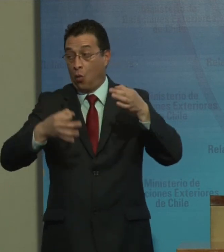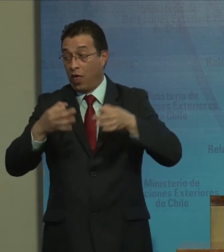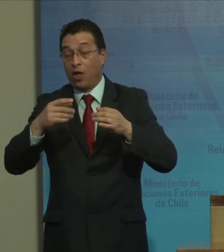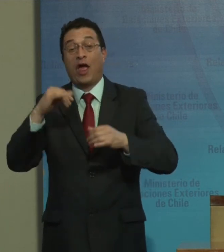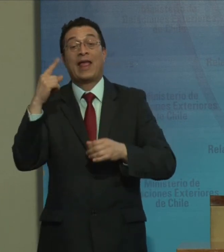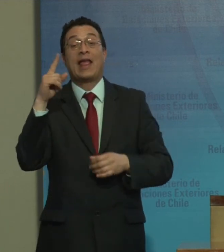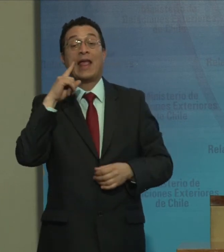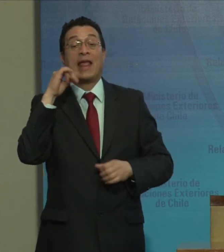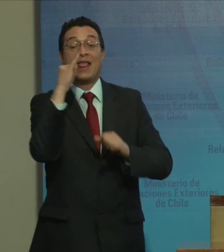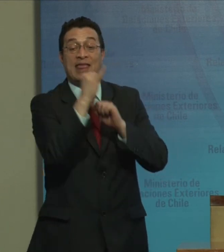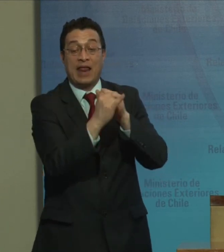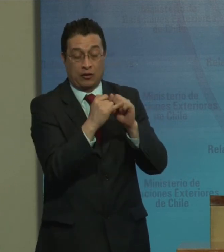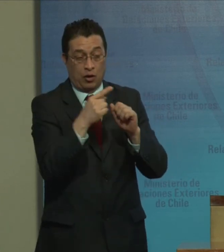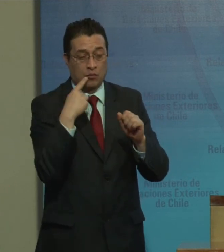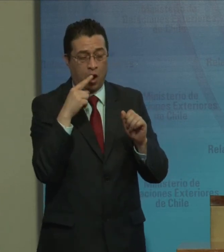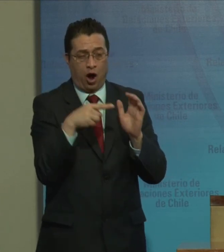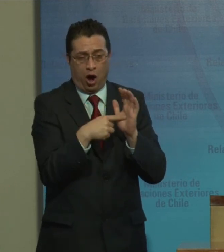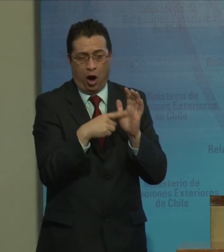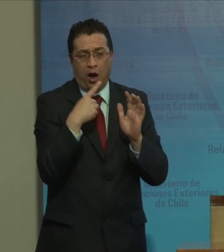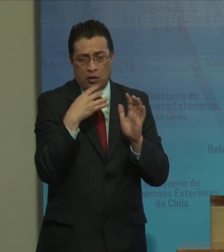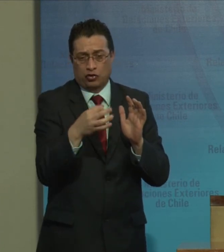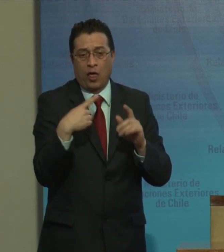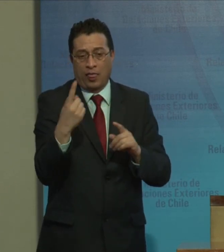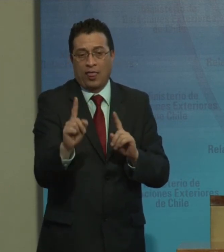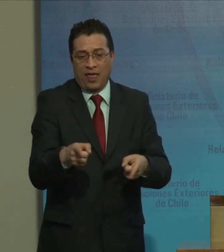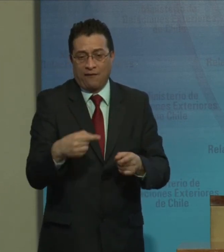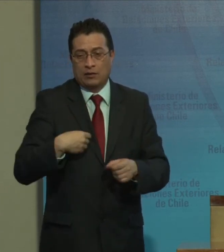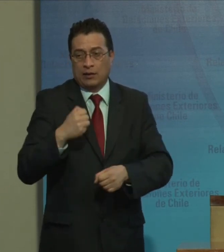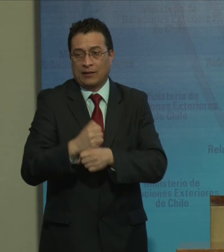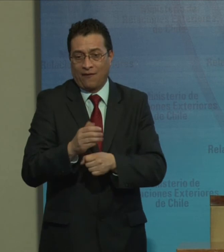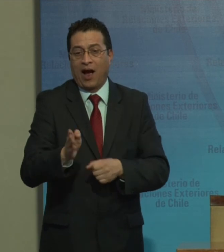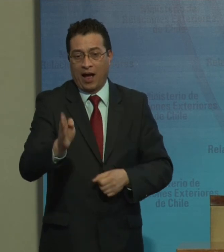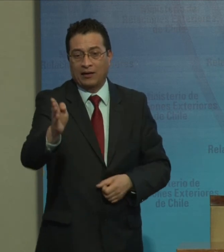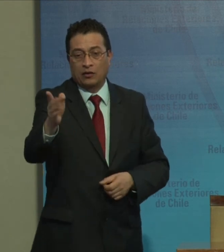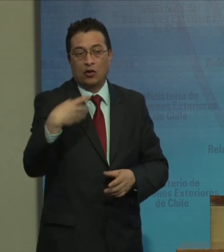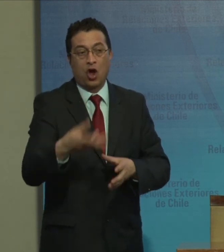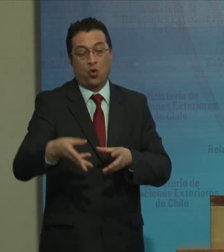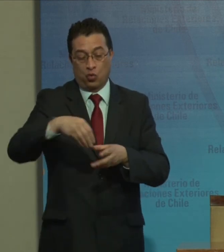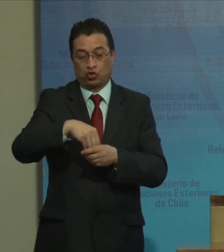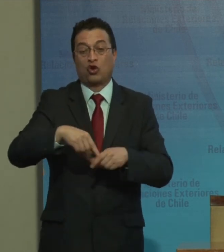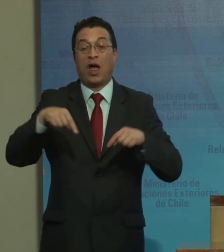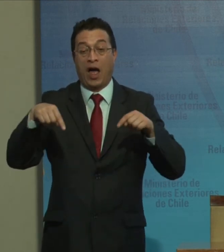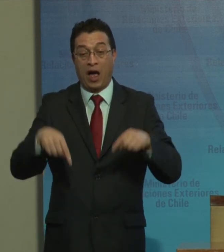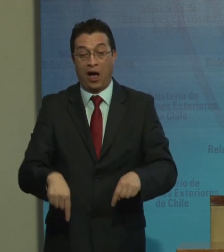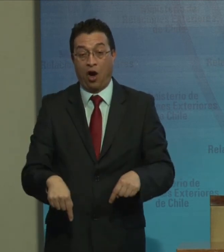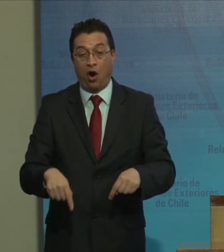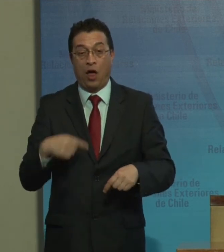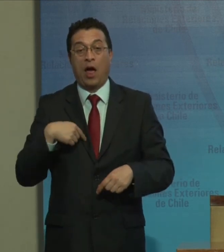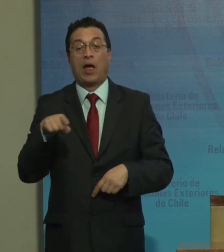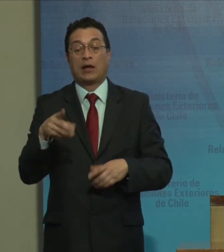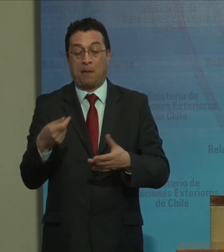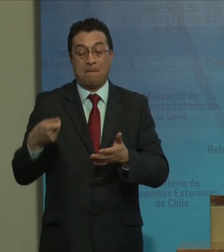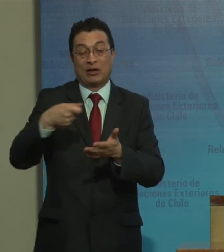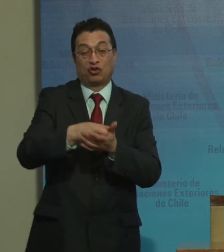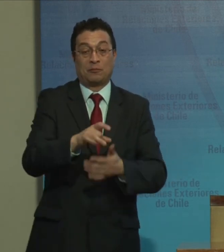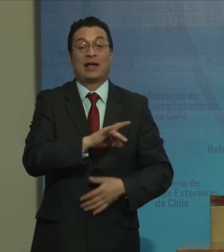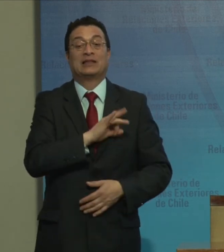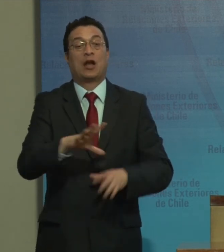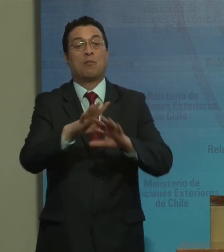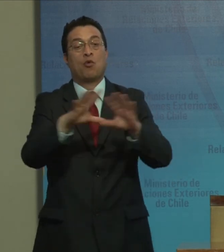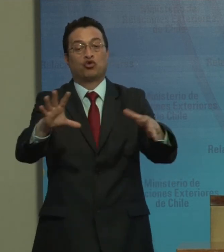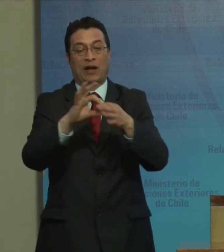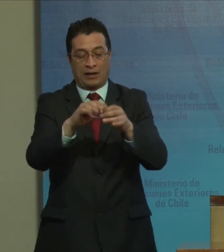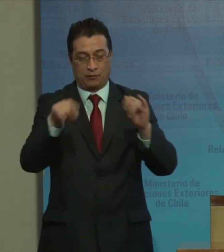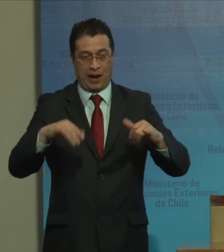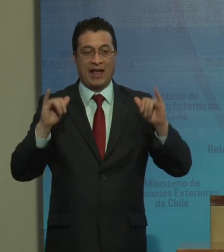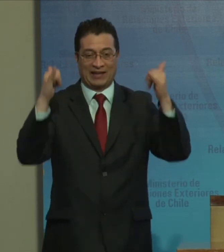internacional en el cual nosotros tenemos que seguir trabajando porque la inclusión es ahora y una inversión para Chile. Muchas gracias